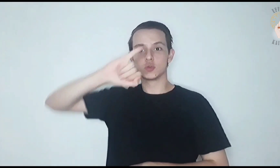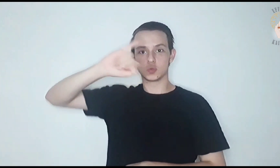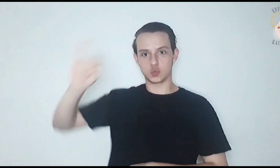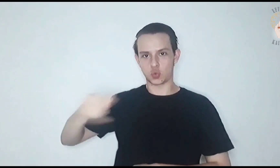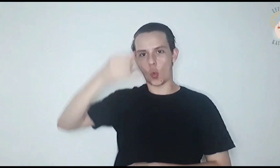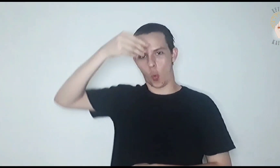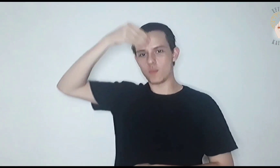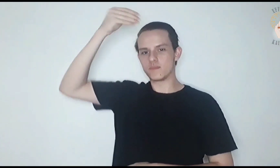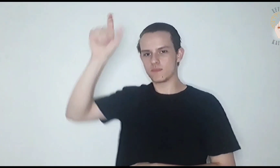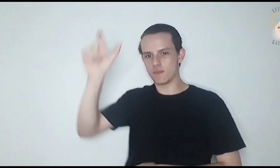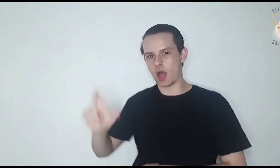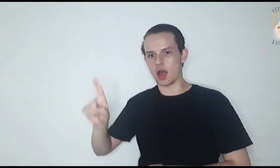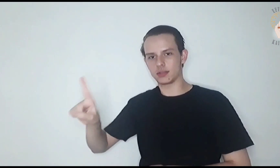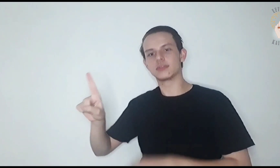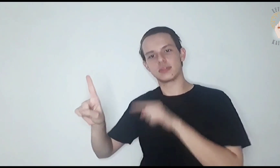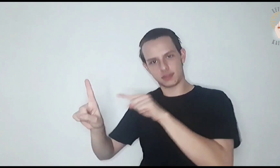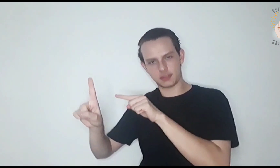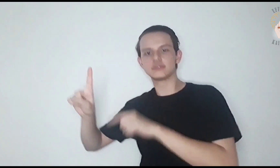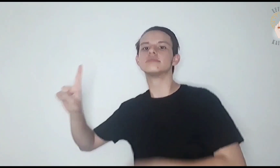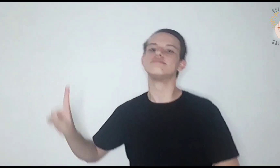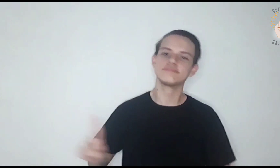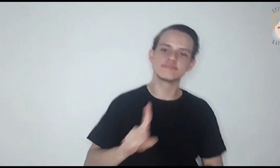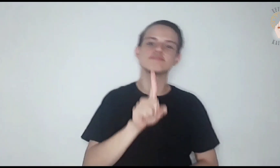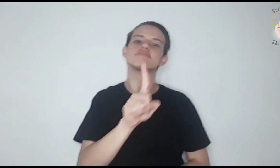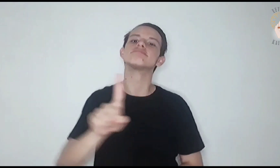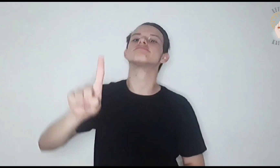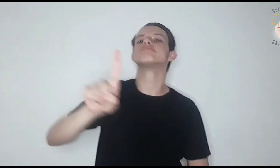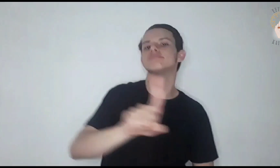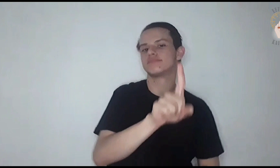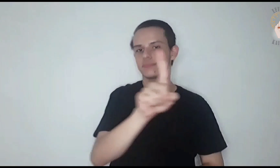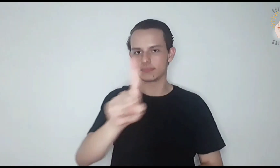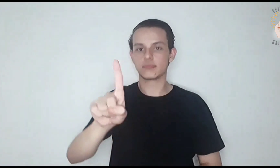João estava de novo com dois de seus discípulos.